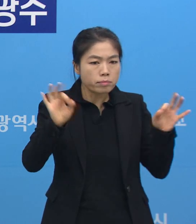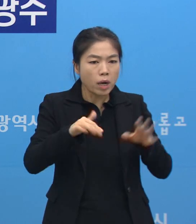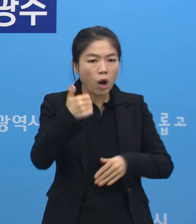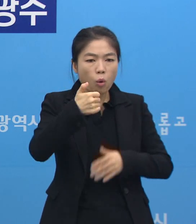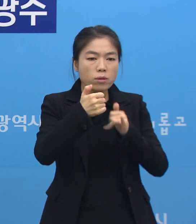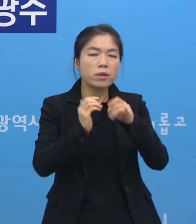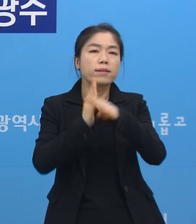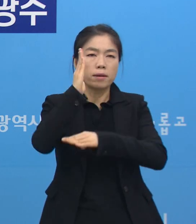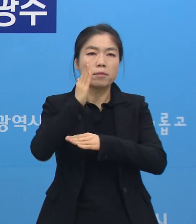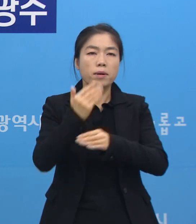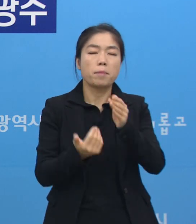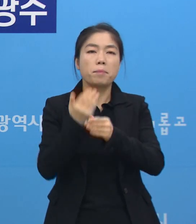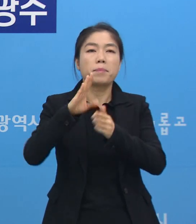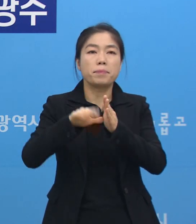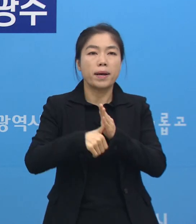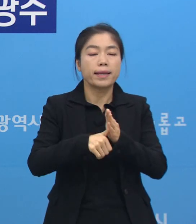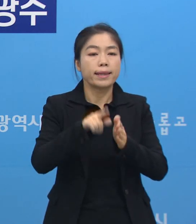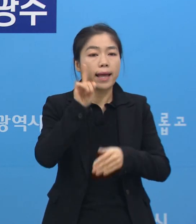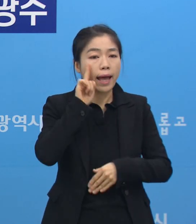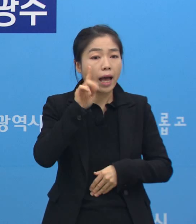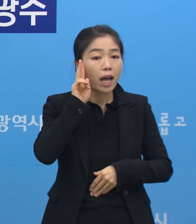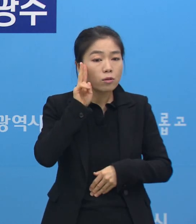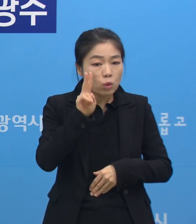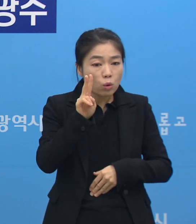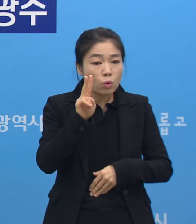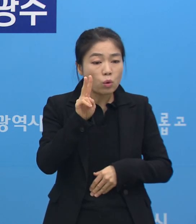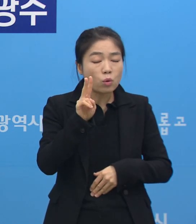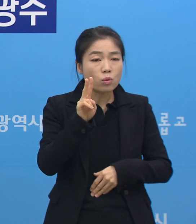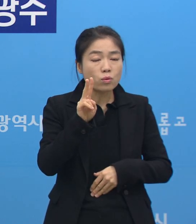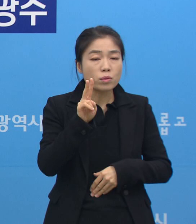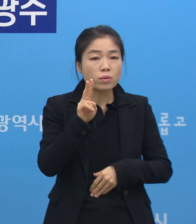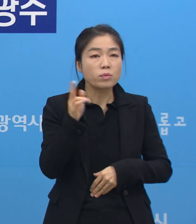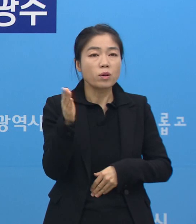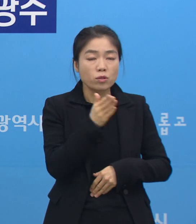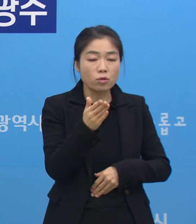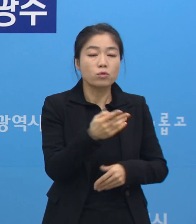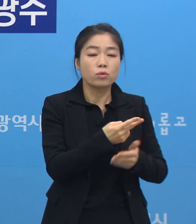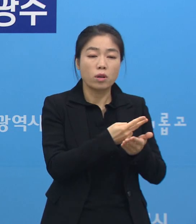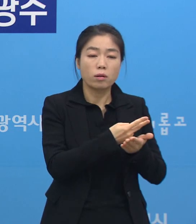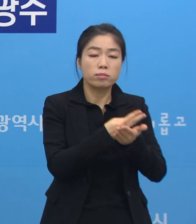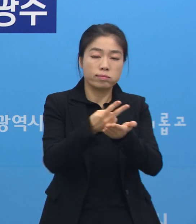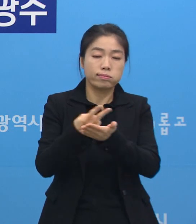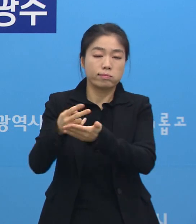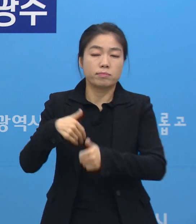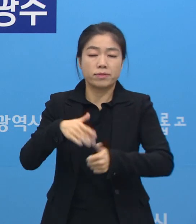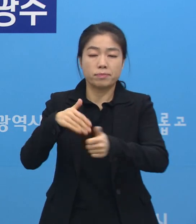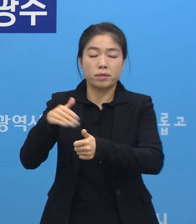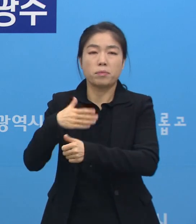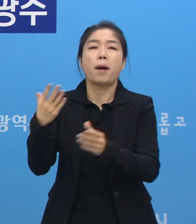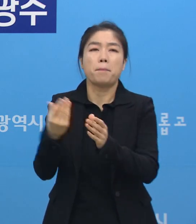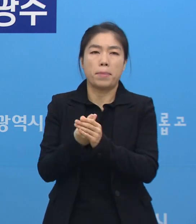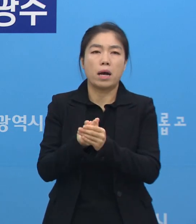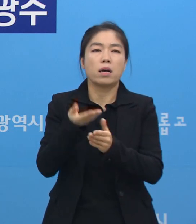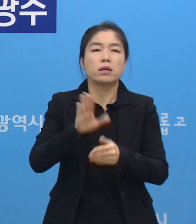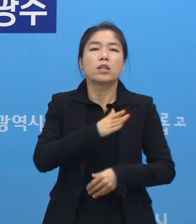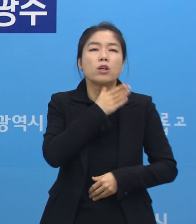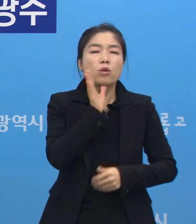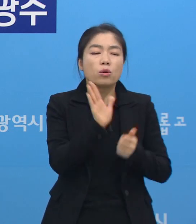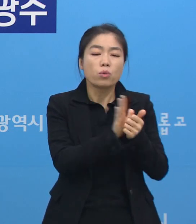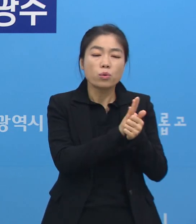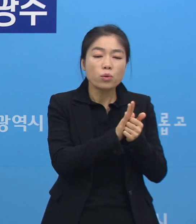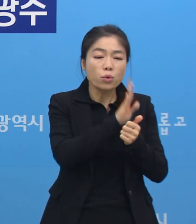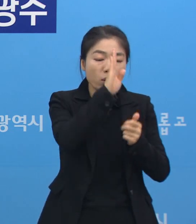발생했을 때도 하루 내지 이틀 안에 거의 환자 후송이 완료됐습니다. 그런데 요양 환자의 경우에는